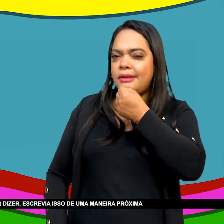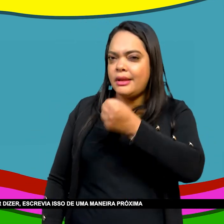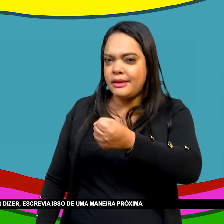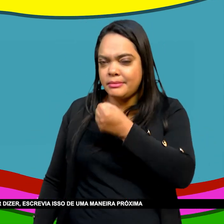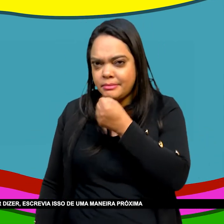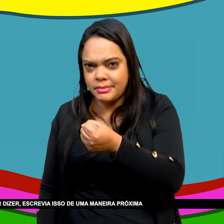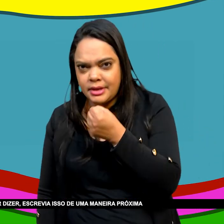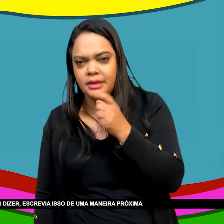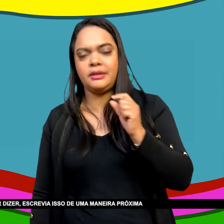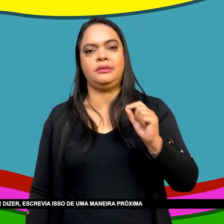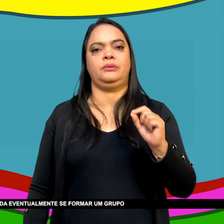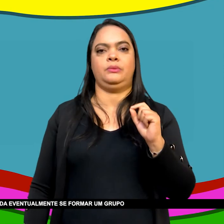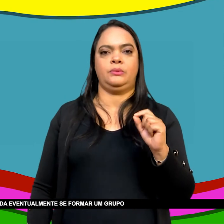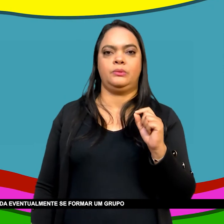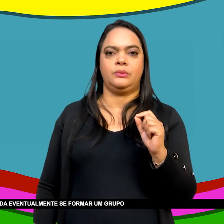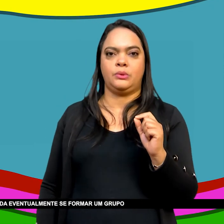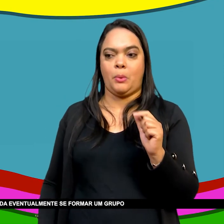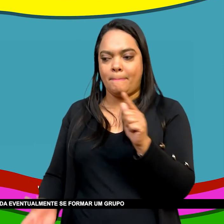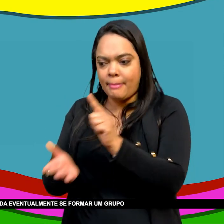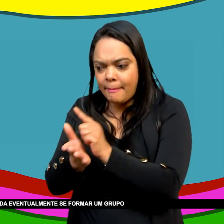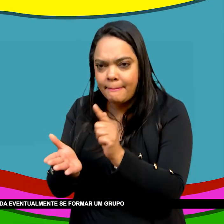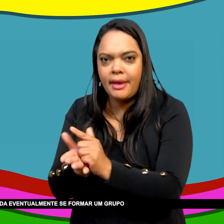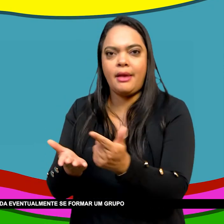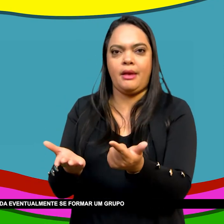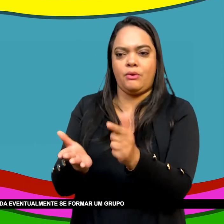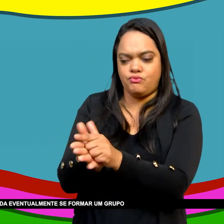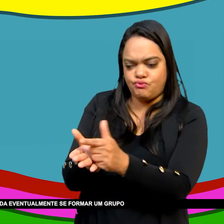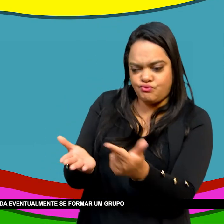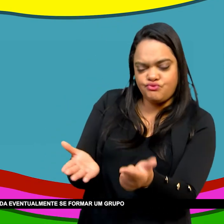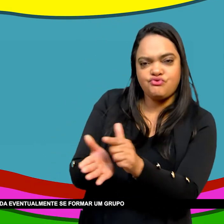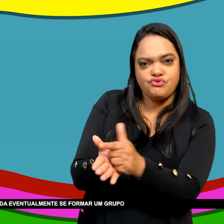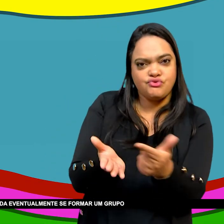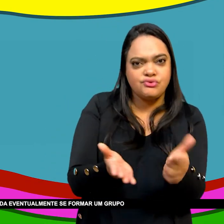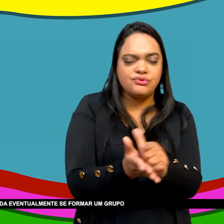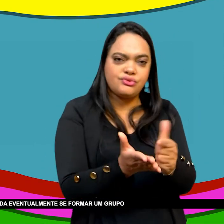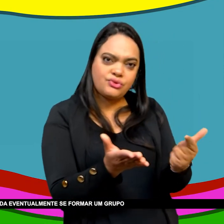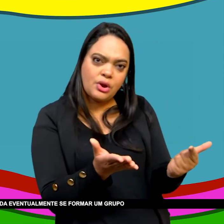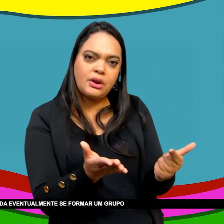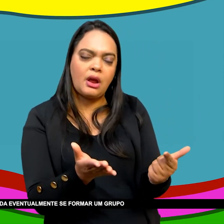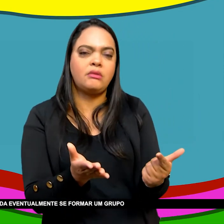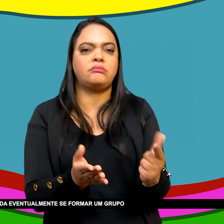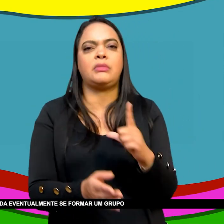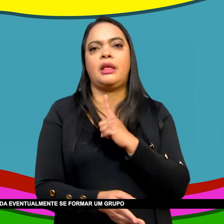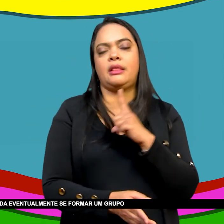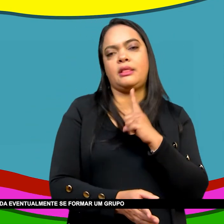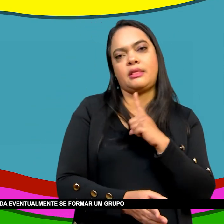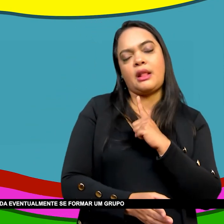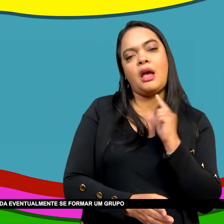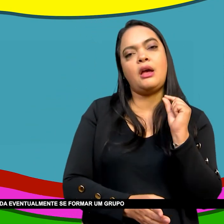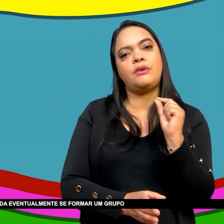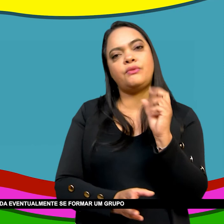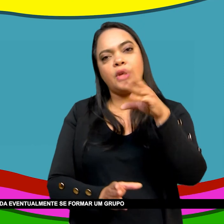Escrevia De uma maneira Próxima Da oralidade Para ser lida Mesmo Para ser comentada